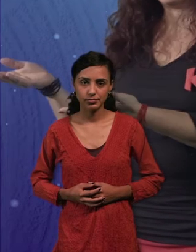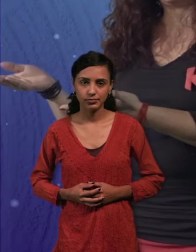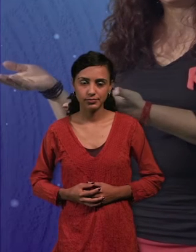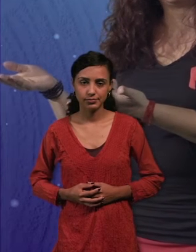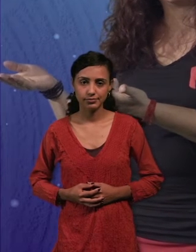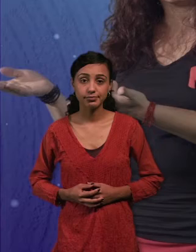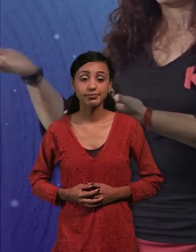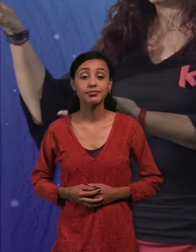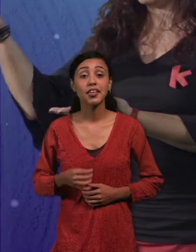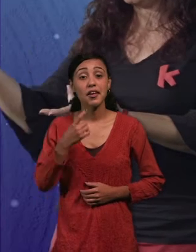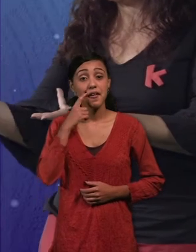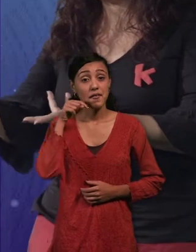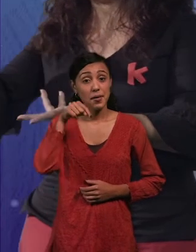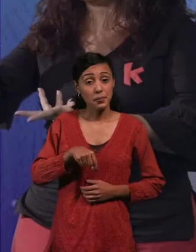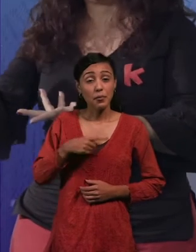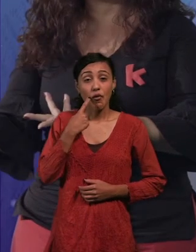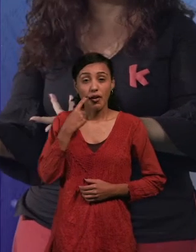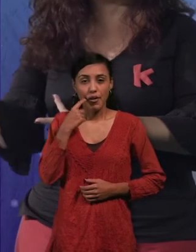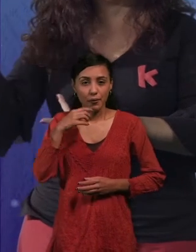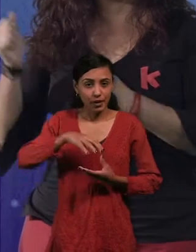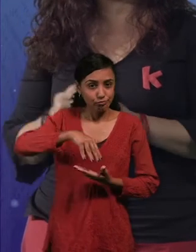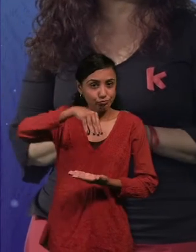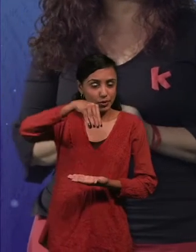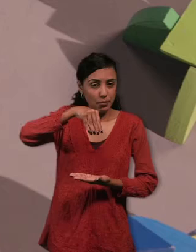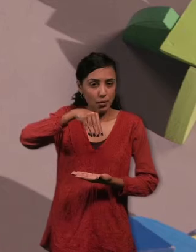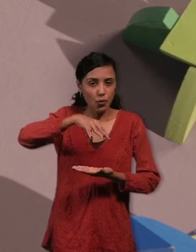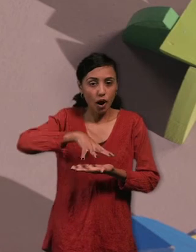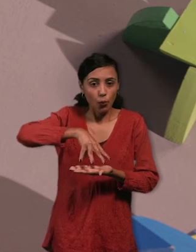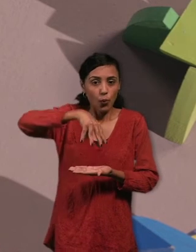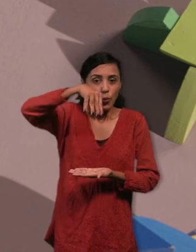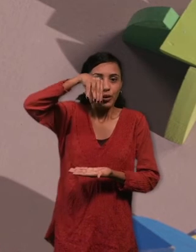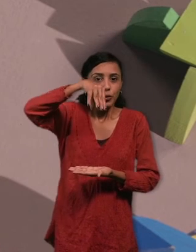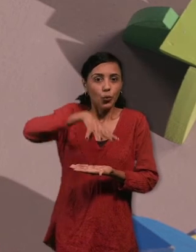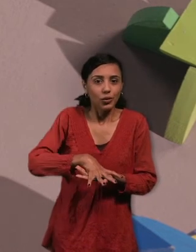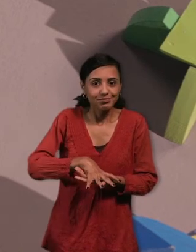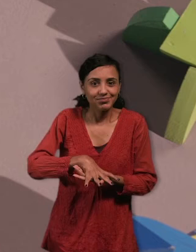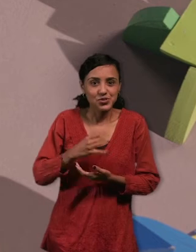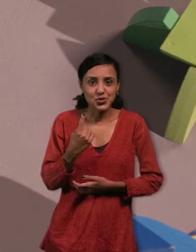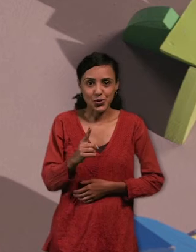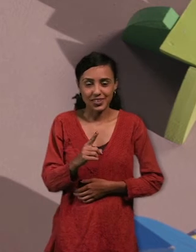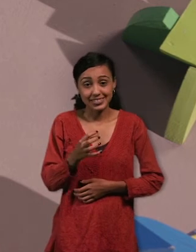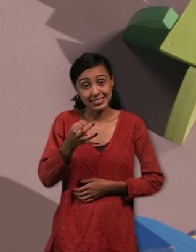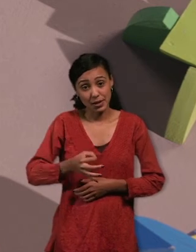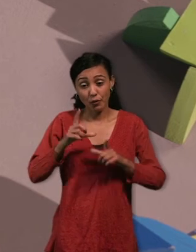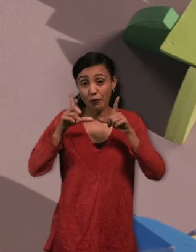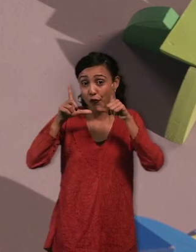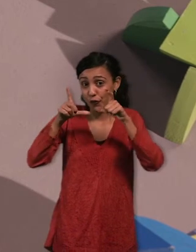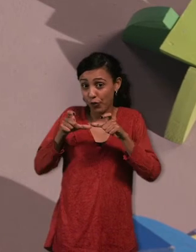En la animación, vamos a ver que esta pirámide, se arma y se desarma solo. Ojo, siempre la foto hay que tirarla cuando ya no estamos